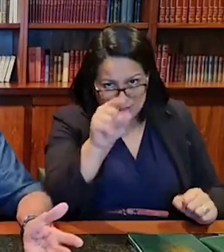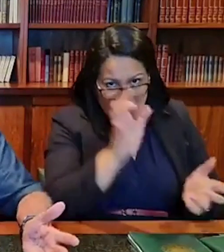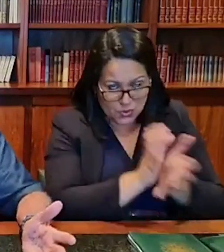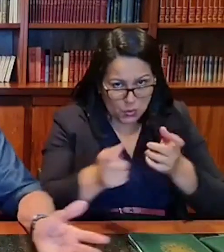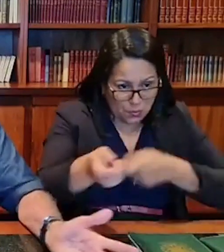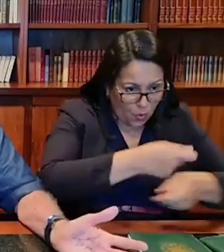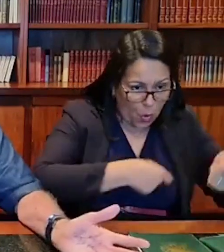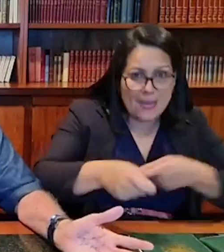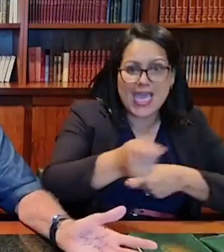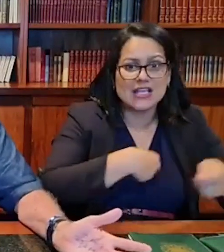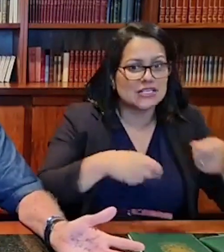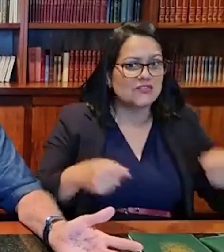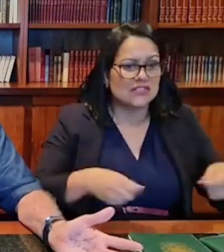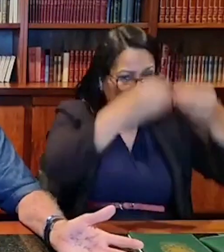mercado, você prejudicar também.